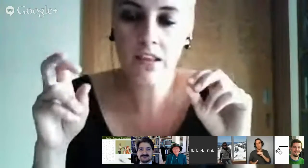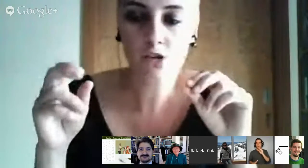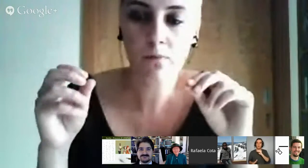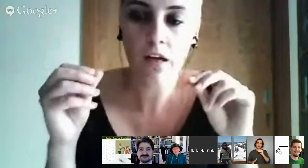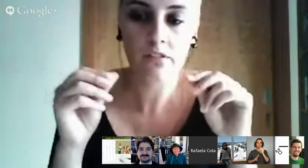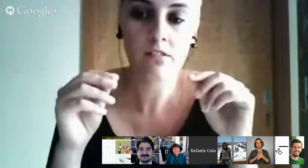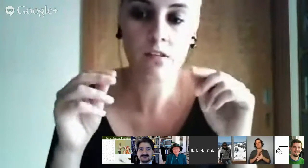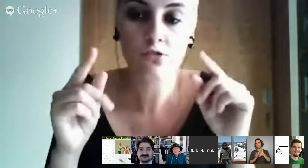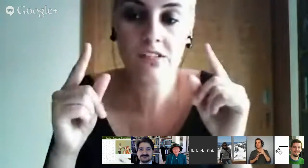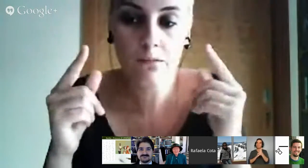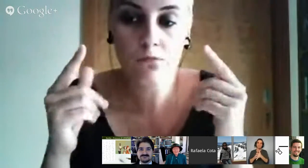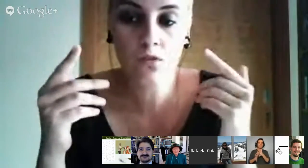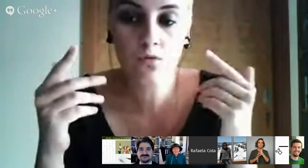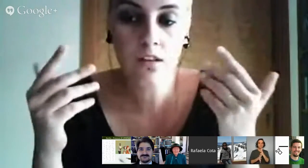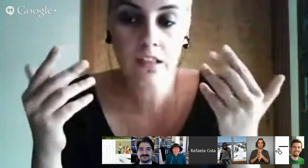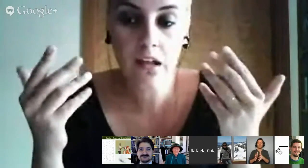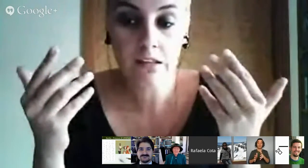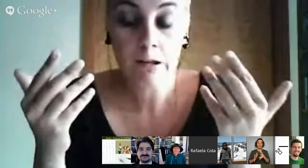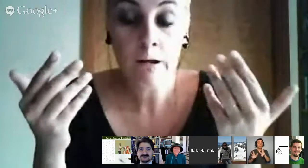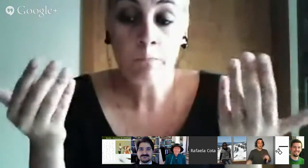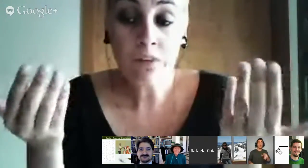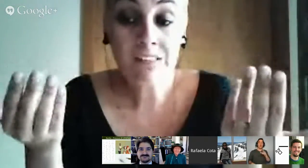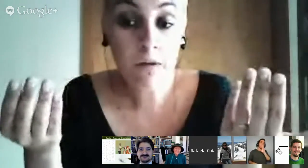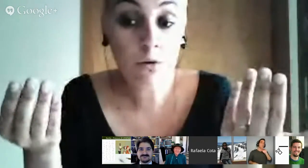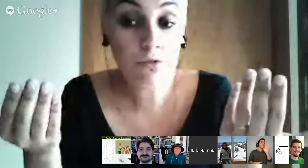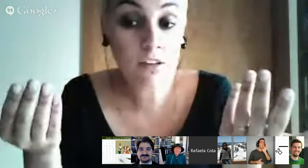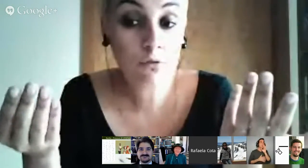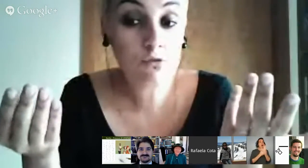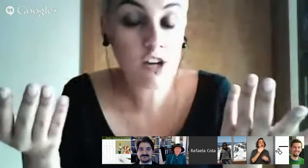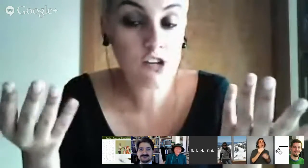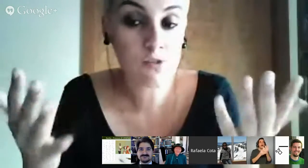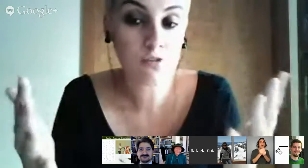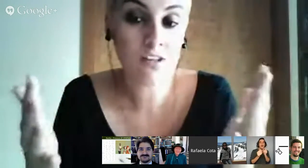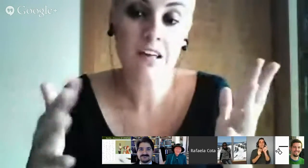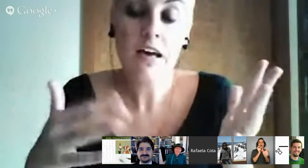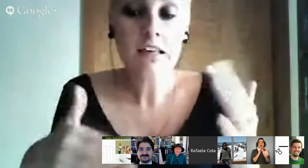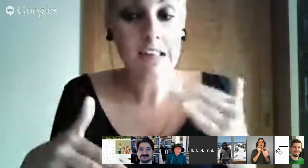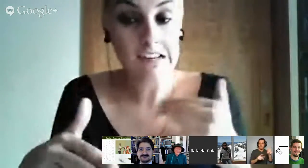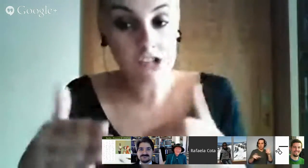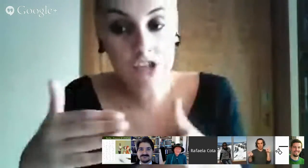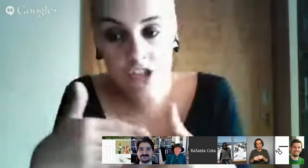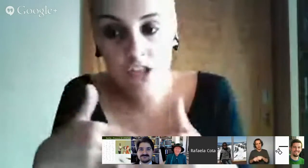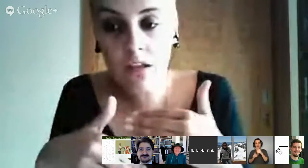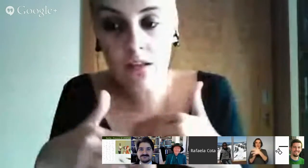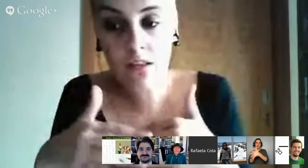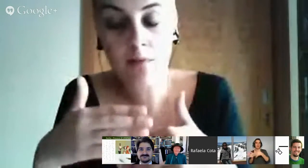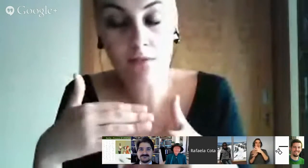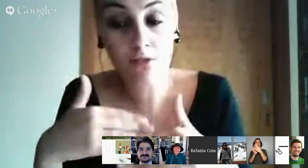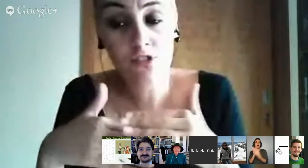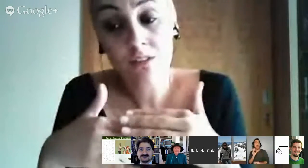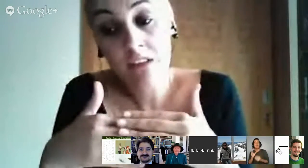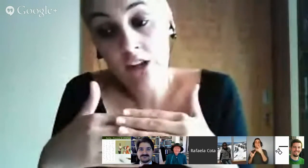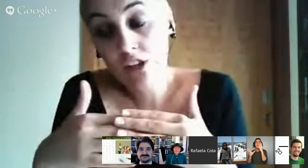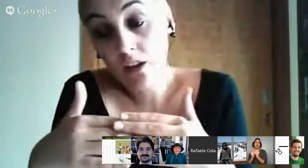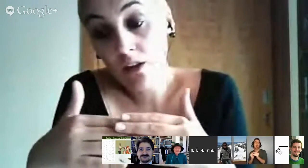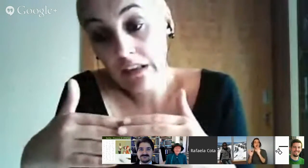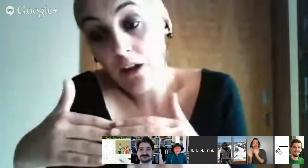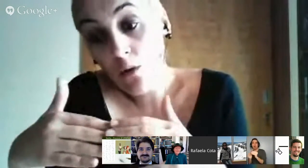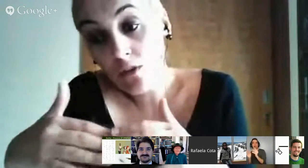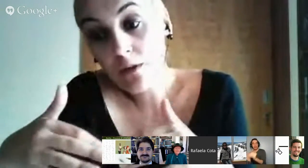bocadinho as palavras e não as dizemos na totalidade e isso também acontece com os gestos portanto estes tipos de adaptações são necessárias ter em conta